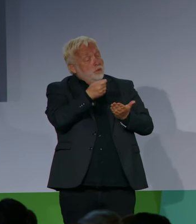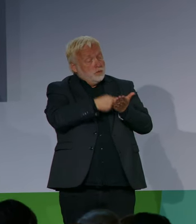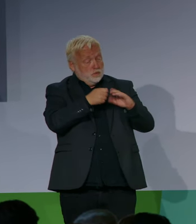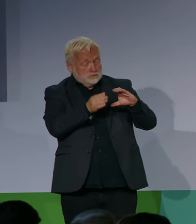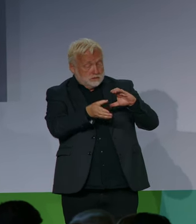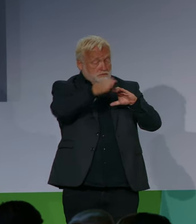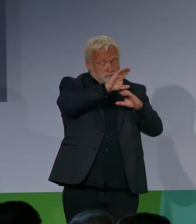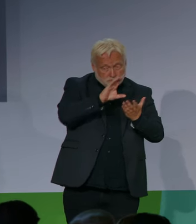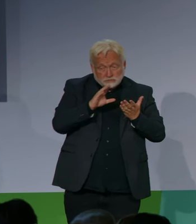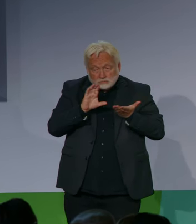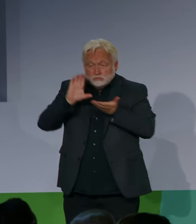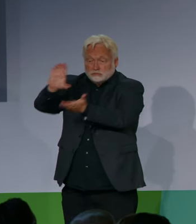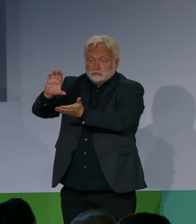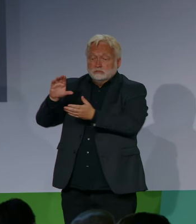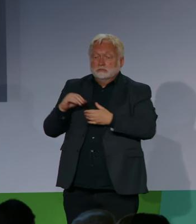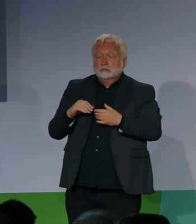zahlen. Gut so.